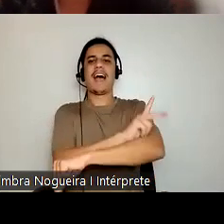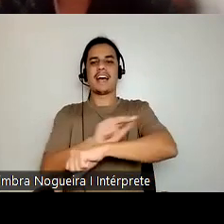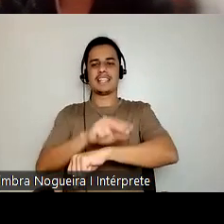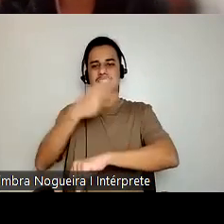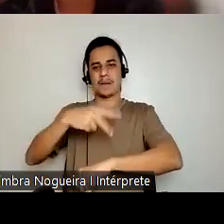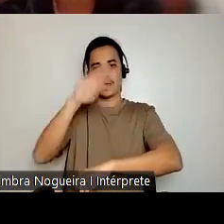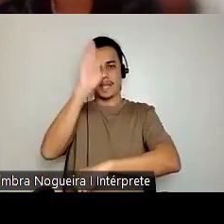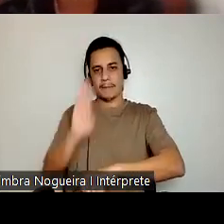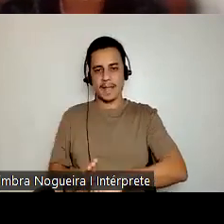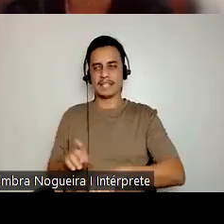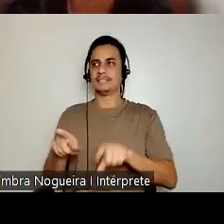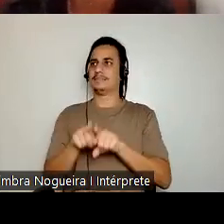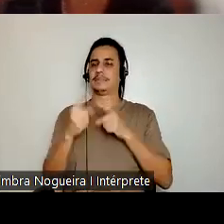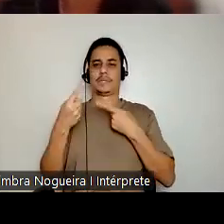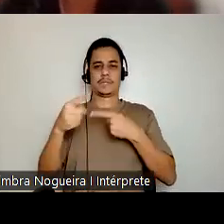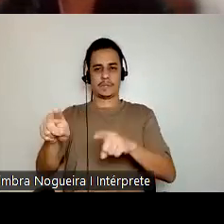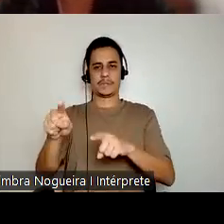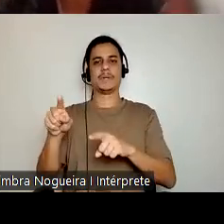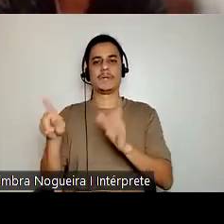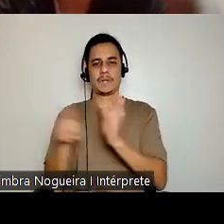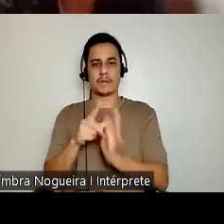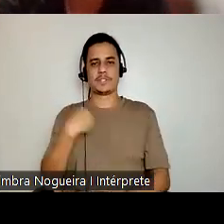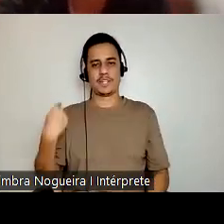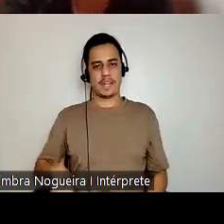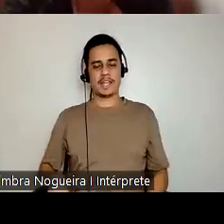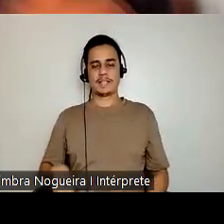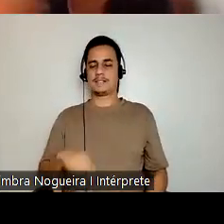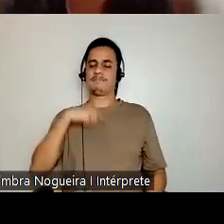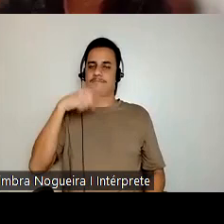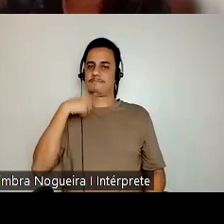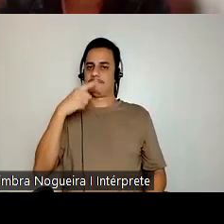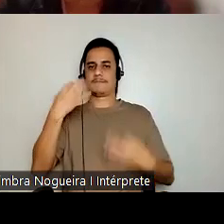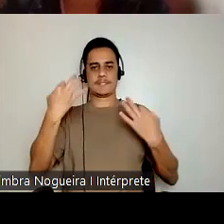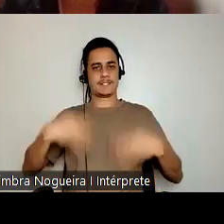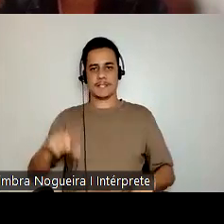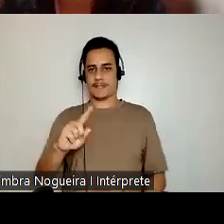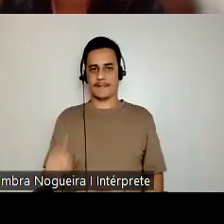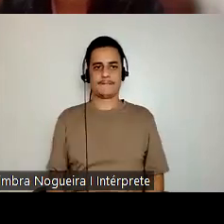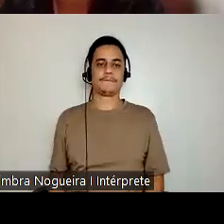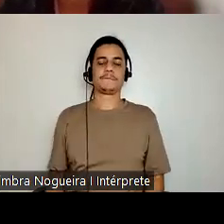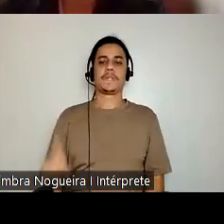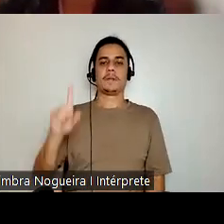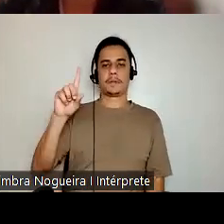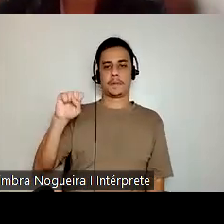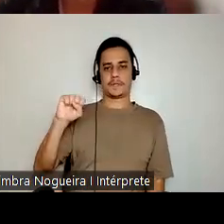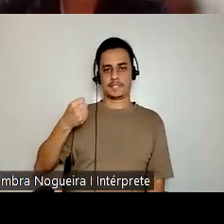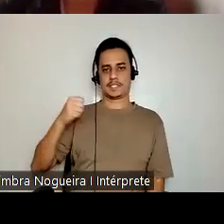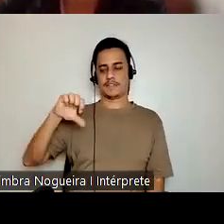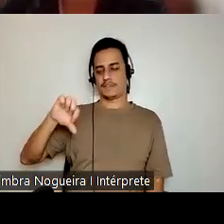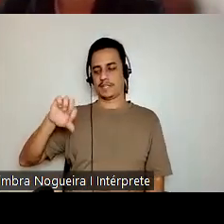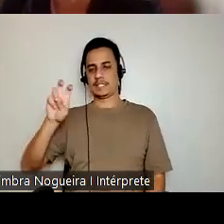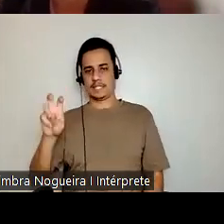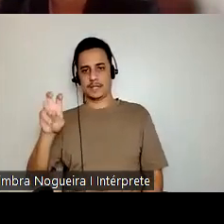contra imigrantes chineses, enfim, acaba não dando certo. Em 1895, Brasil e Japão